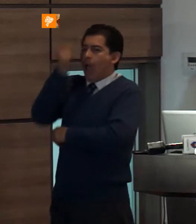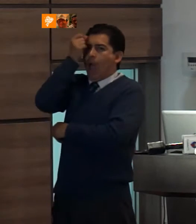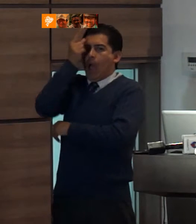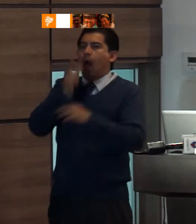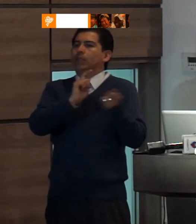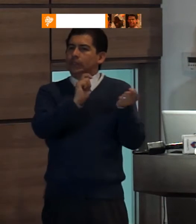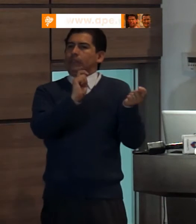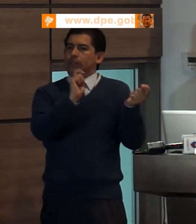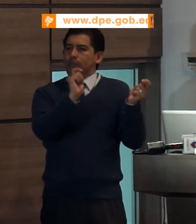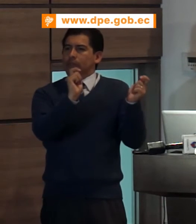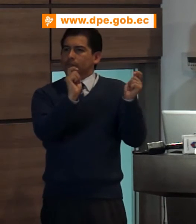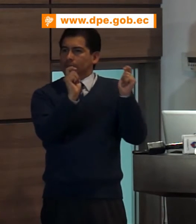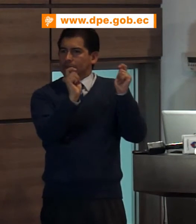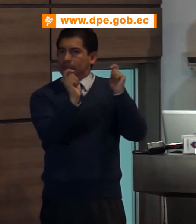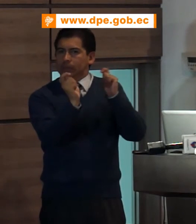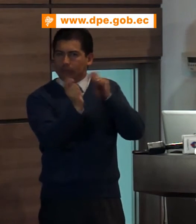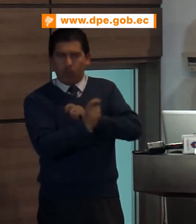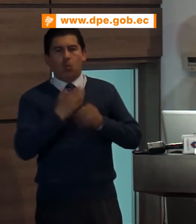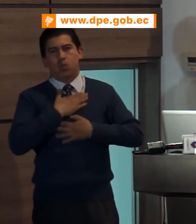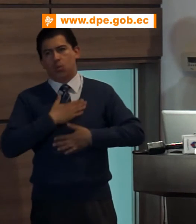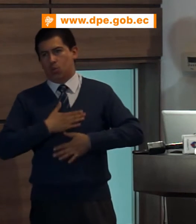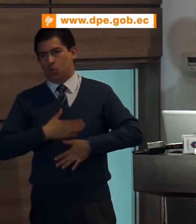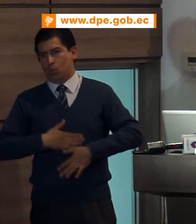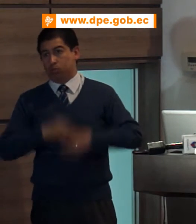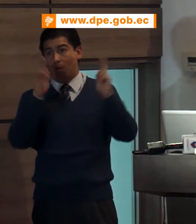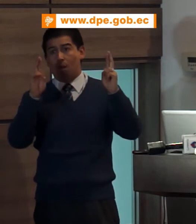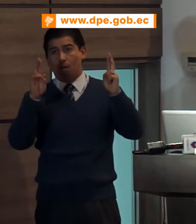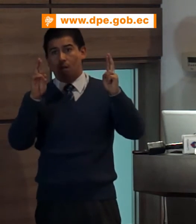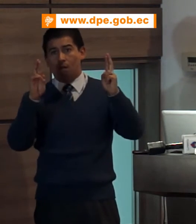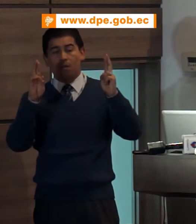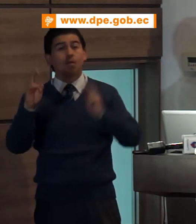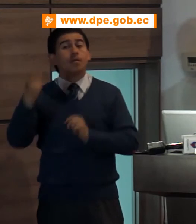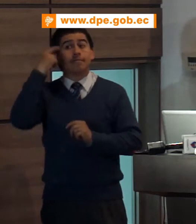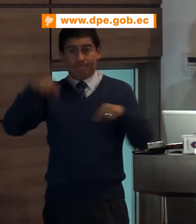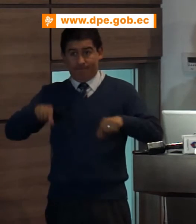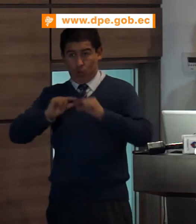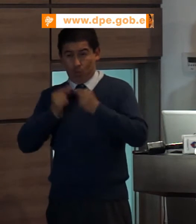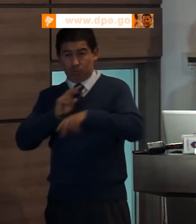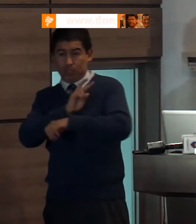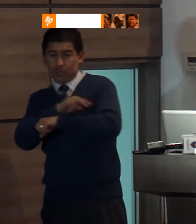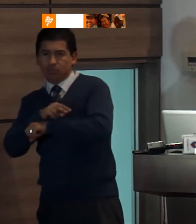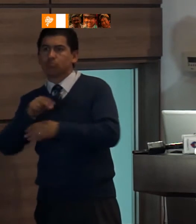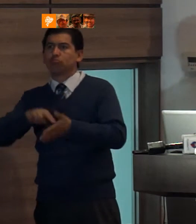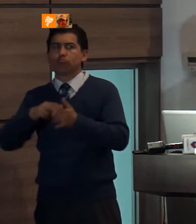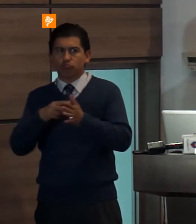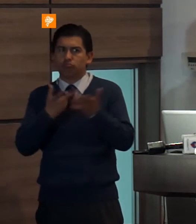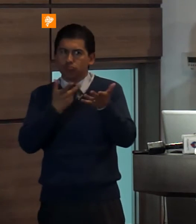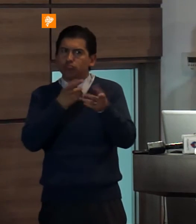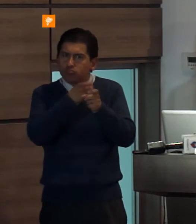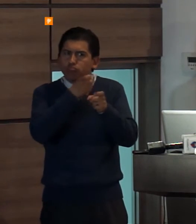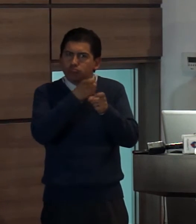consideramos a esta investigación como un gran paso para garantizar el respeto a los derechos a la